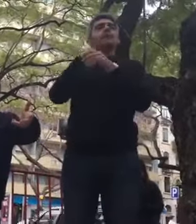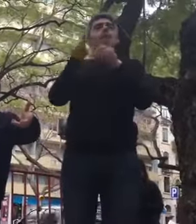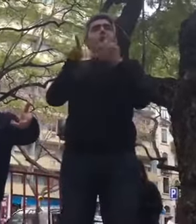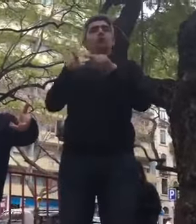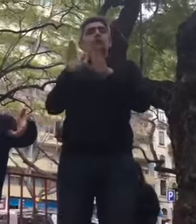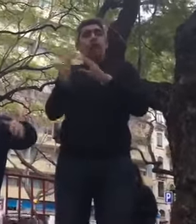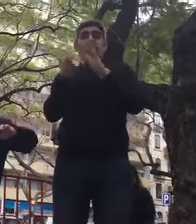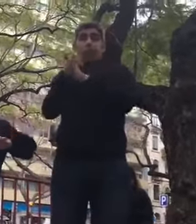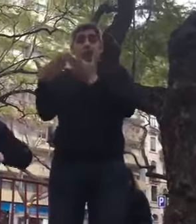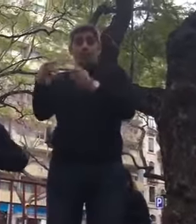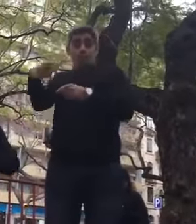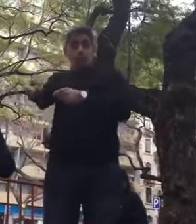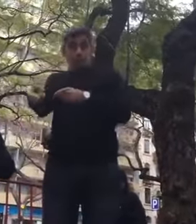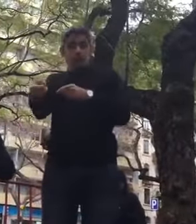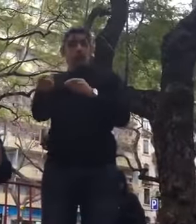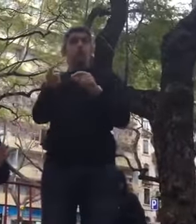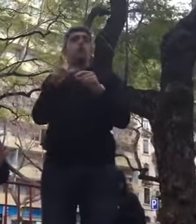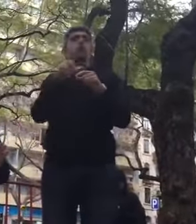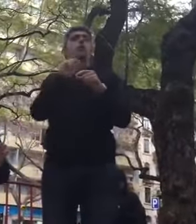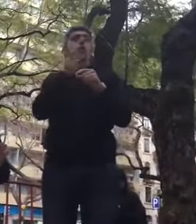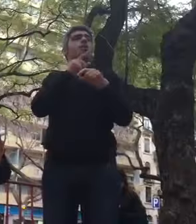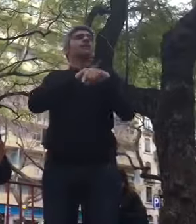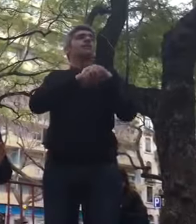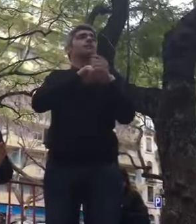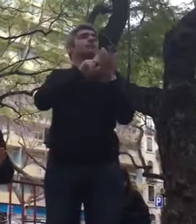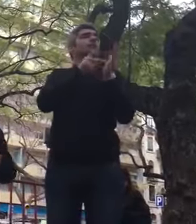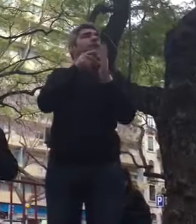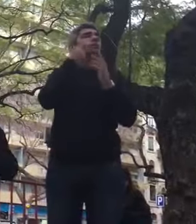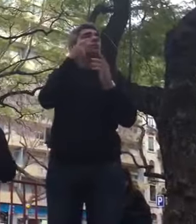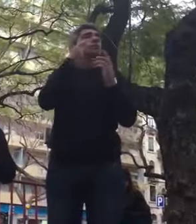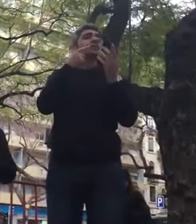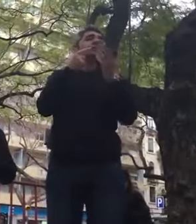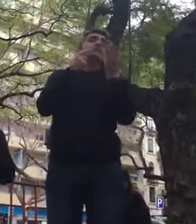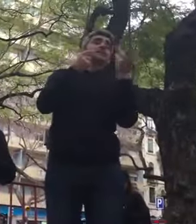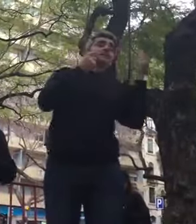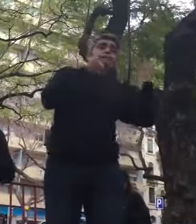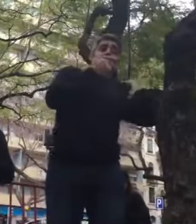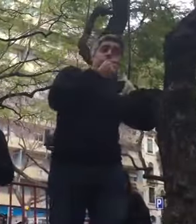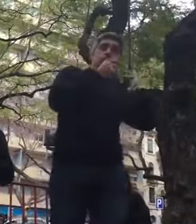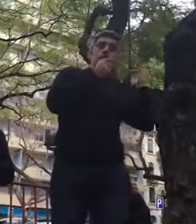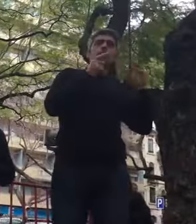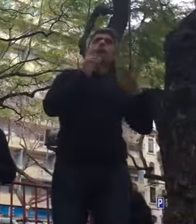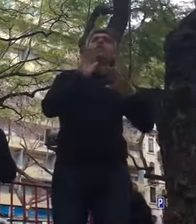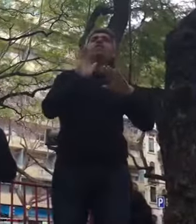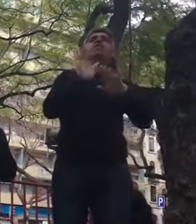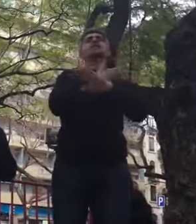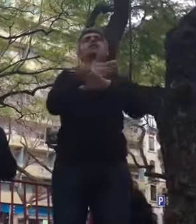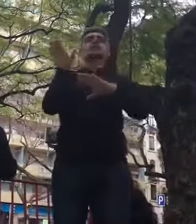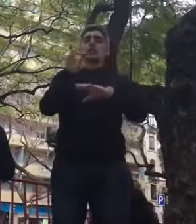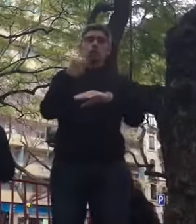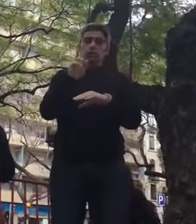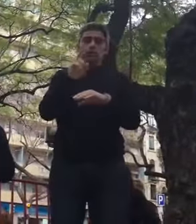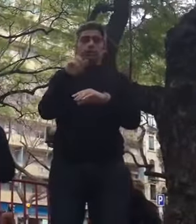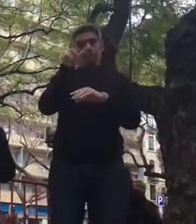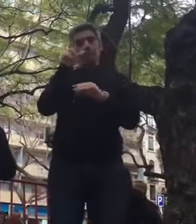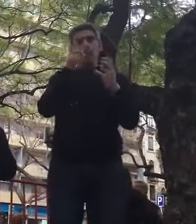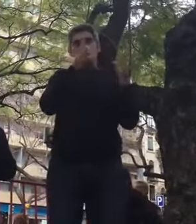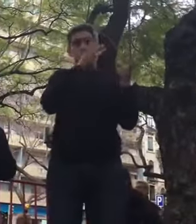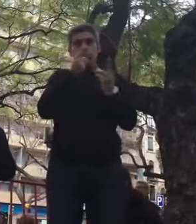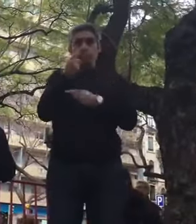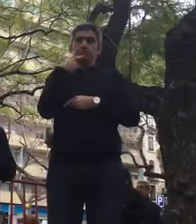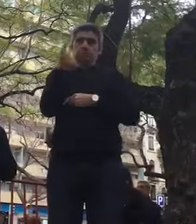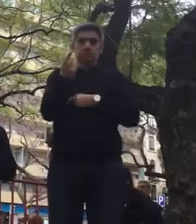da profissionalização, e o tempo técnico especializado. Ou seja, o tempo técnico especializado será considerado,